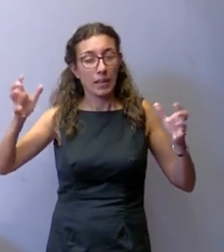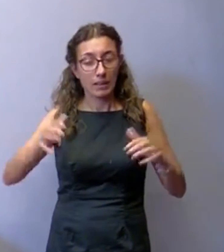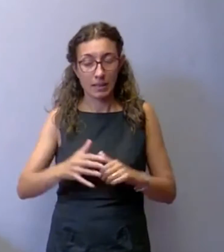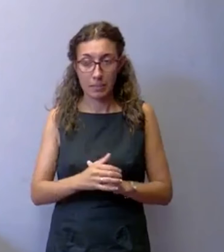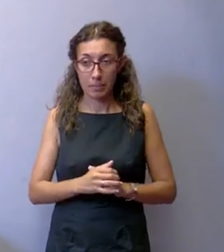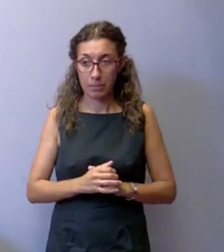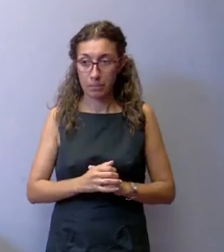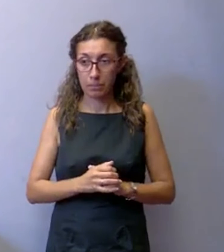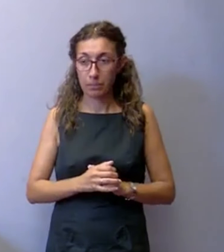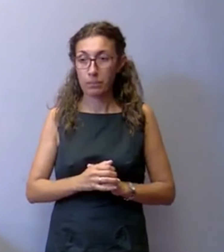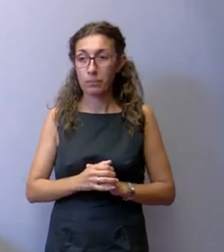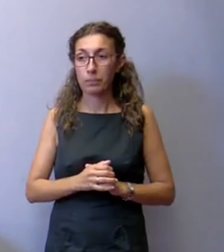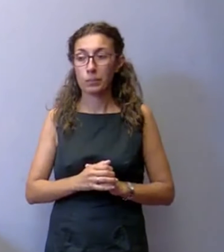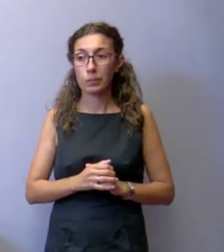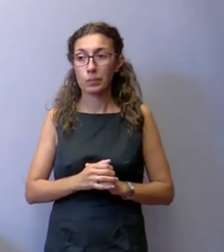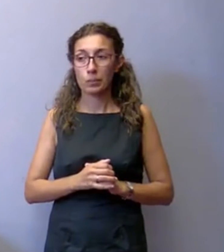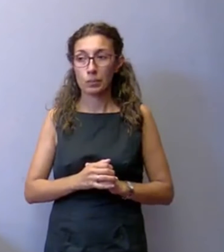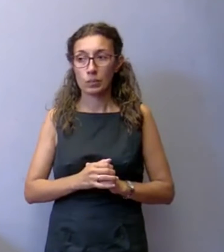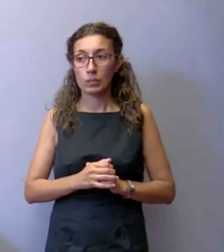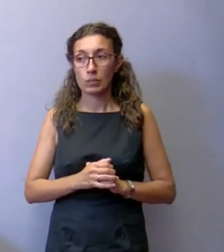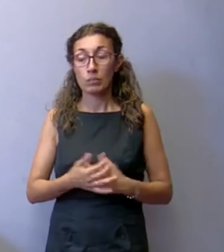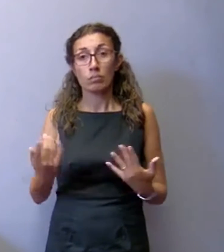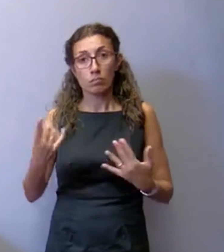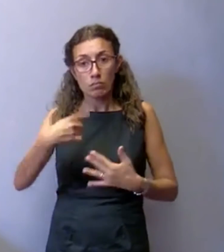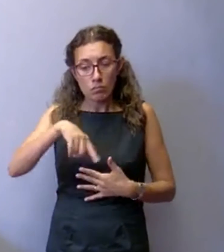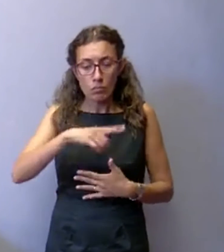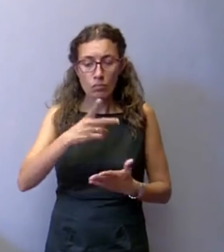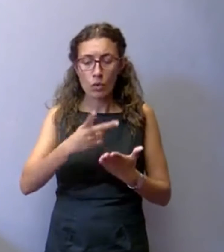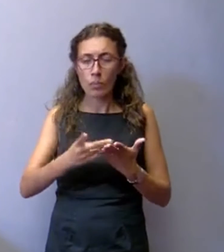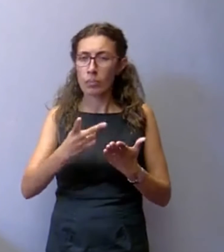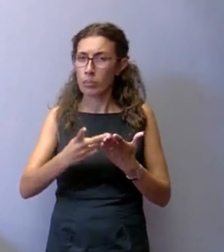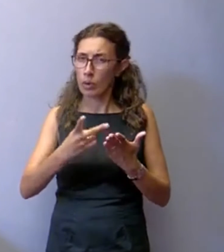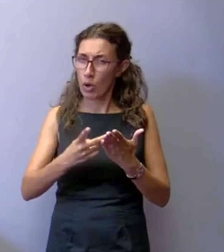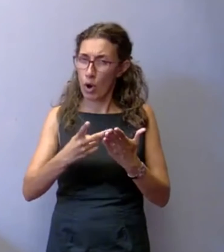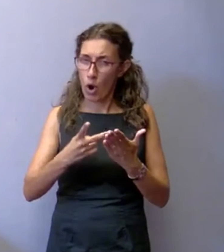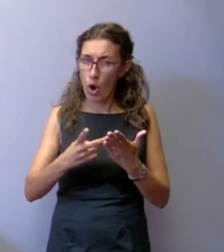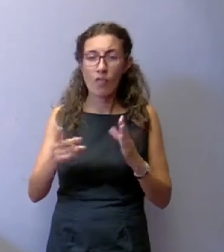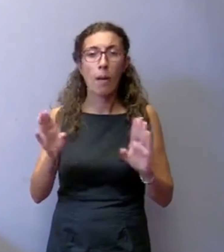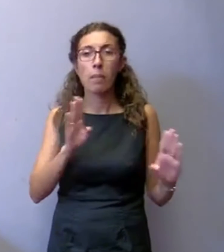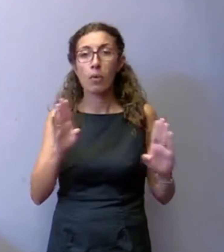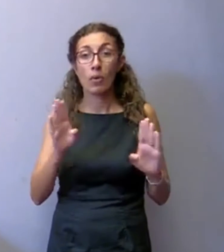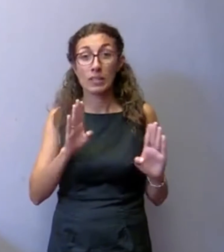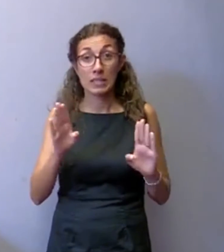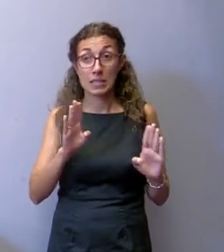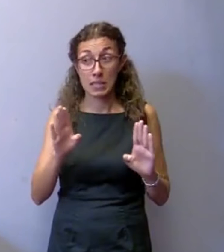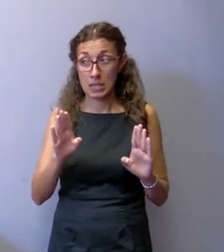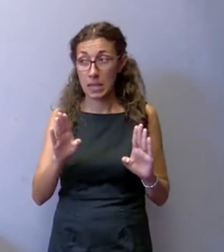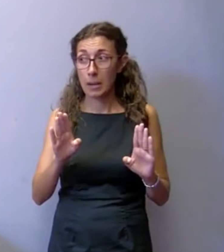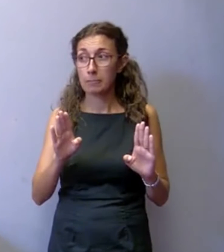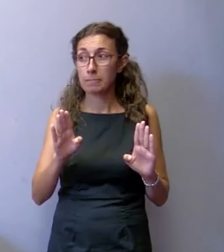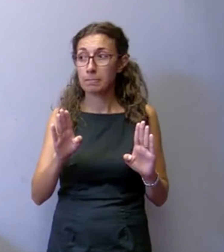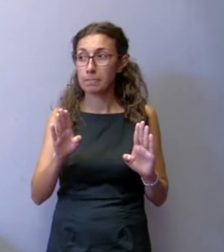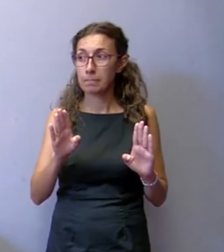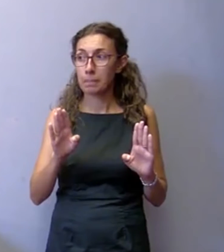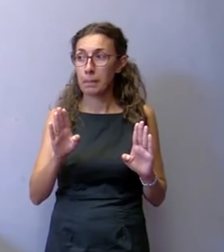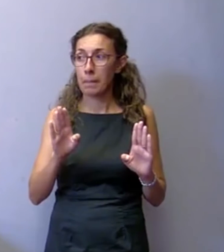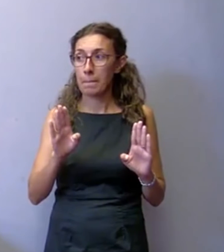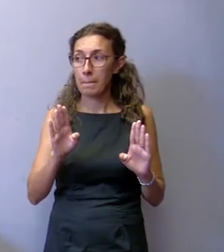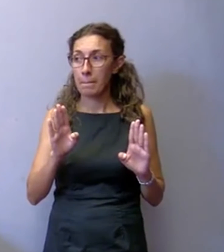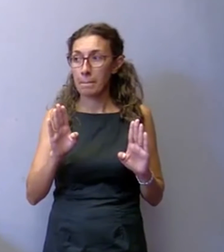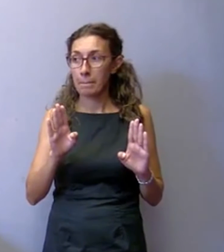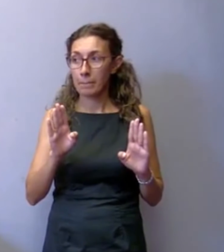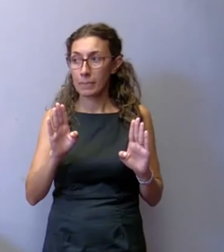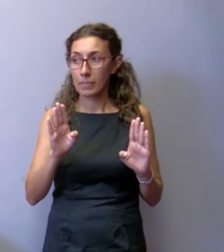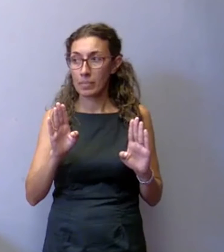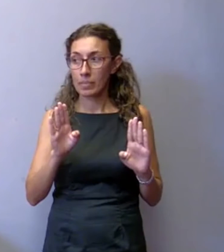Nelle more noi stiamo cercando con la Polizia Locale di fare in modo che